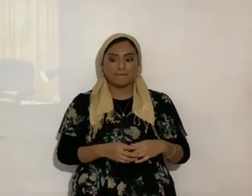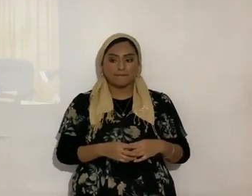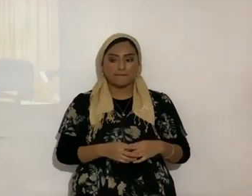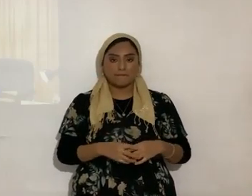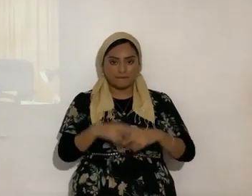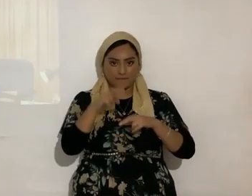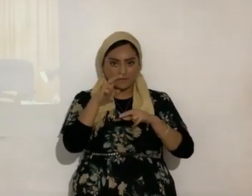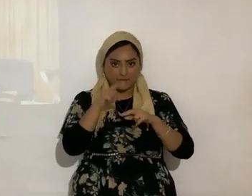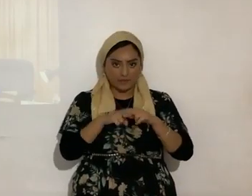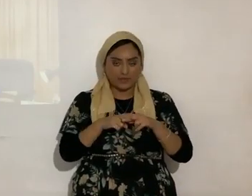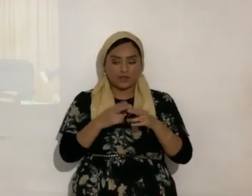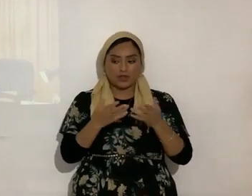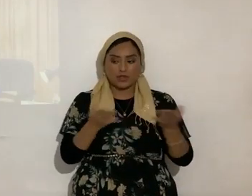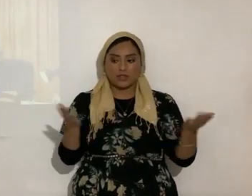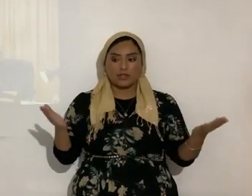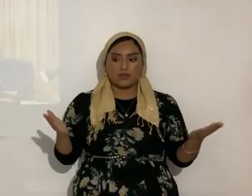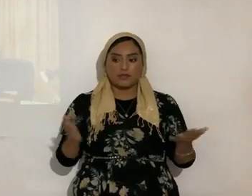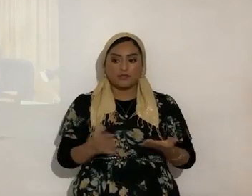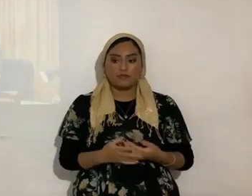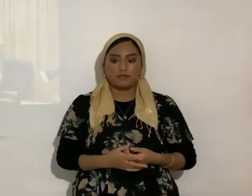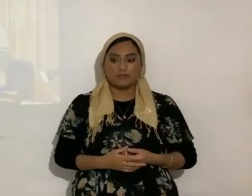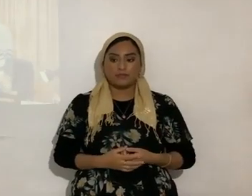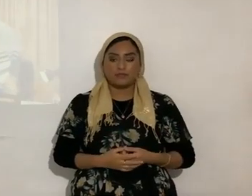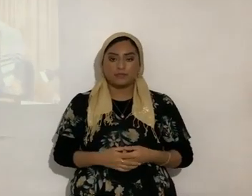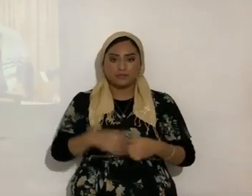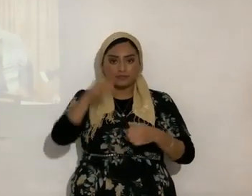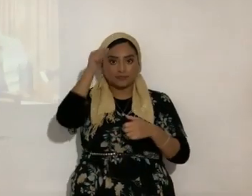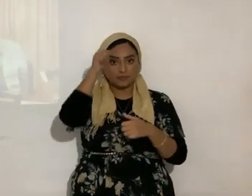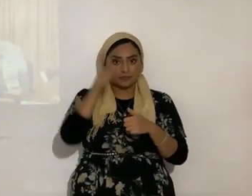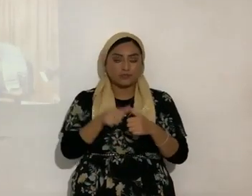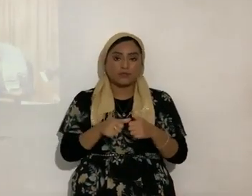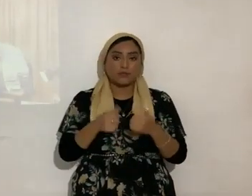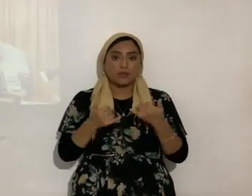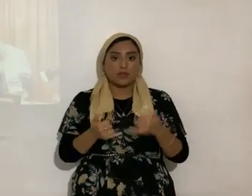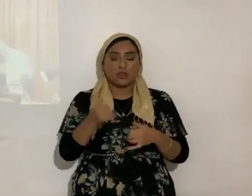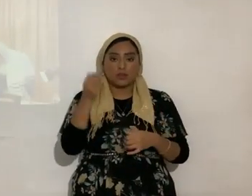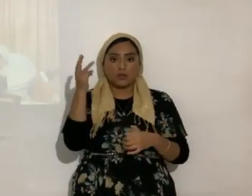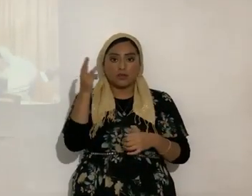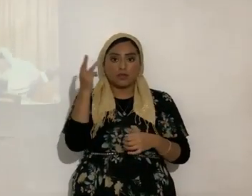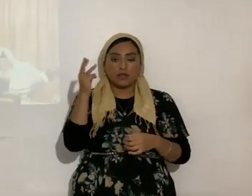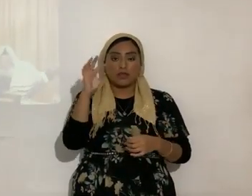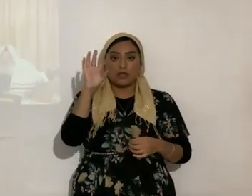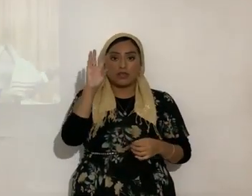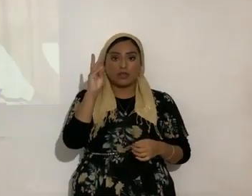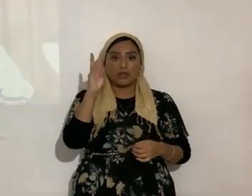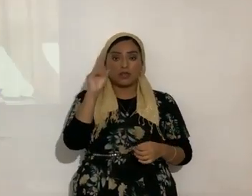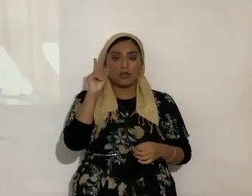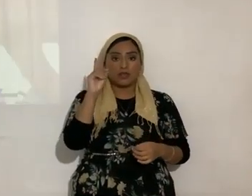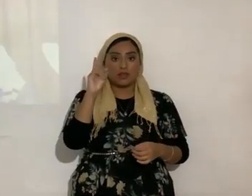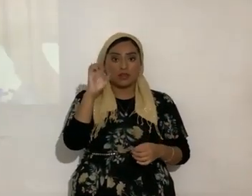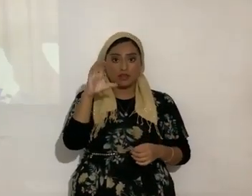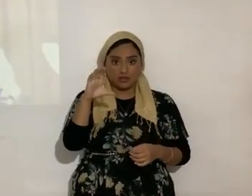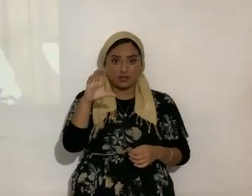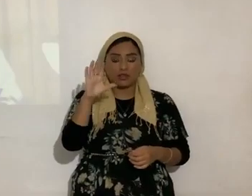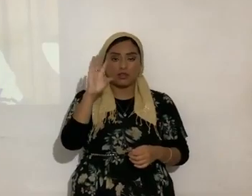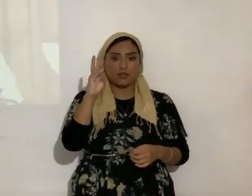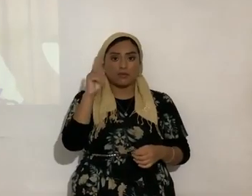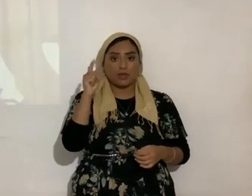Tomen asiento todos, amados hermanos, recuerden, este miércoles 6 de diciembre del año 2023, 6 de la tarde, vamos a hacer un